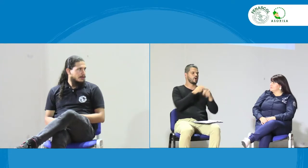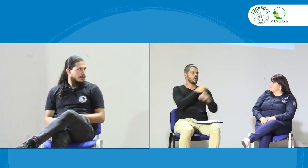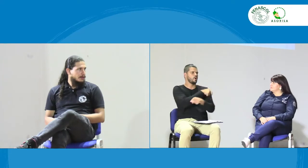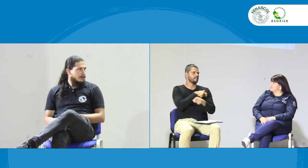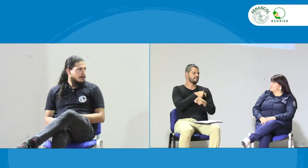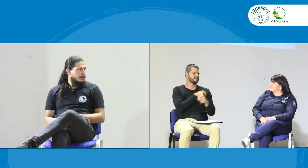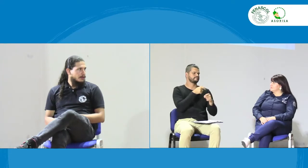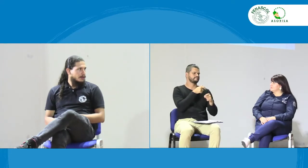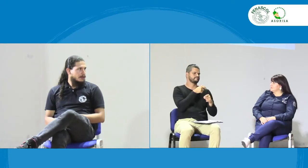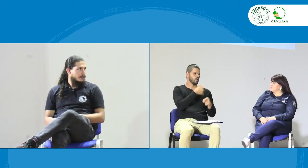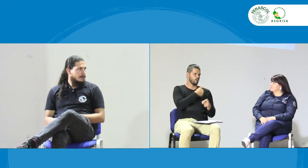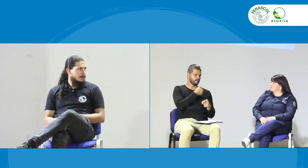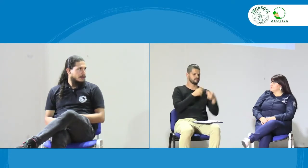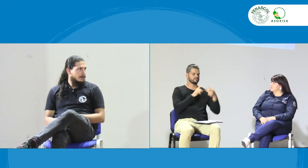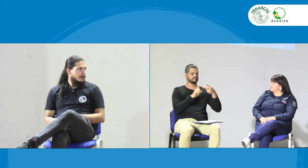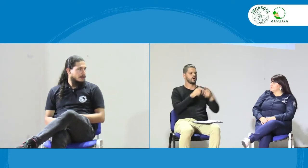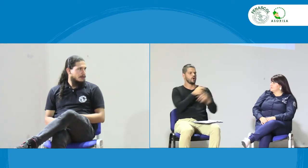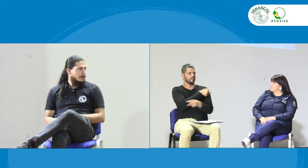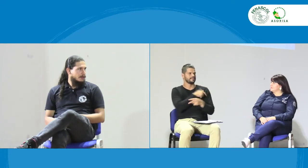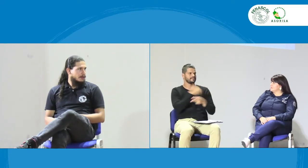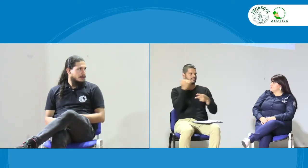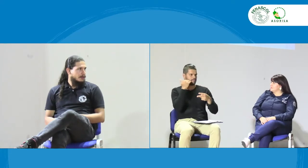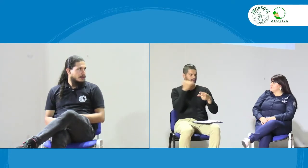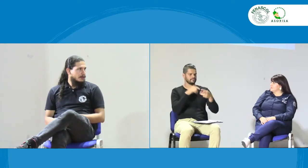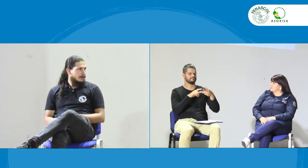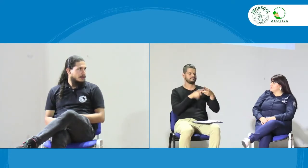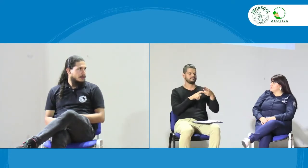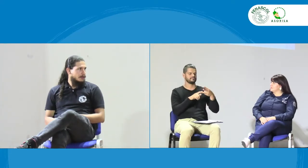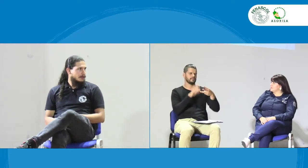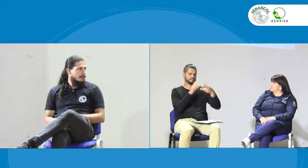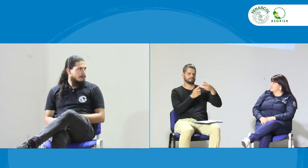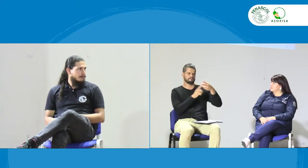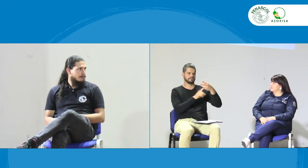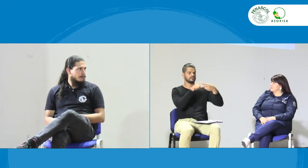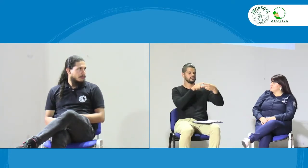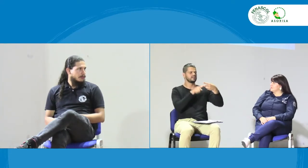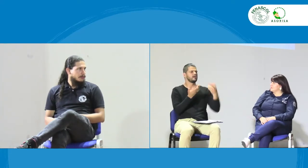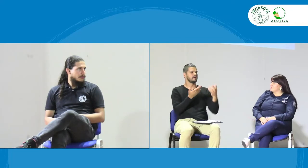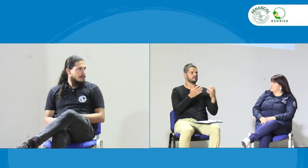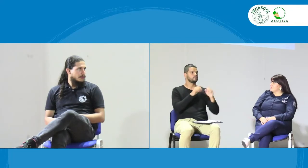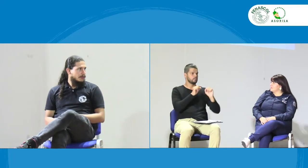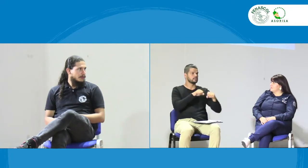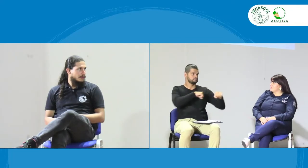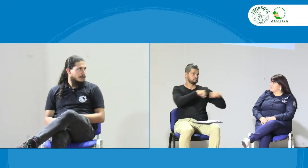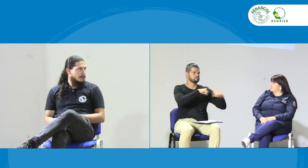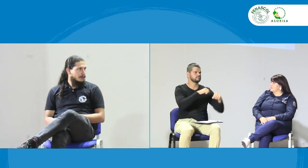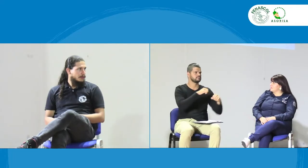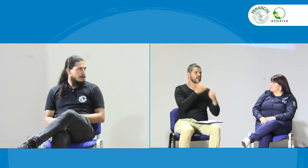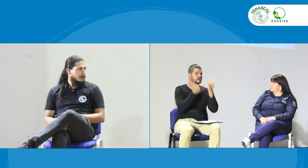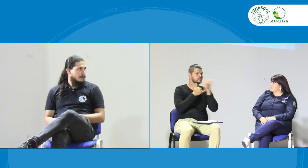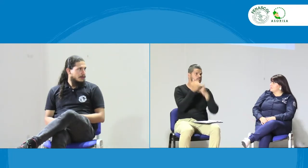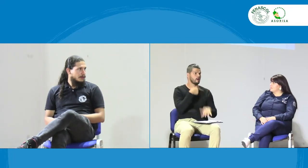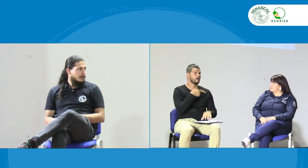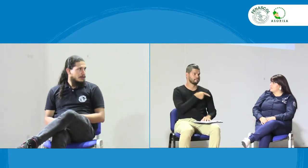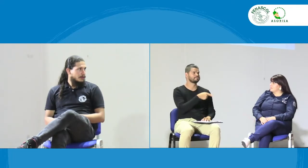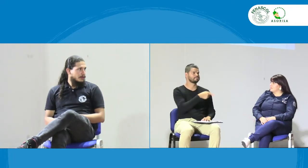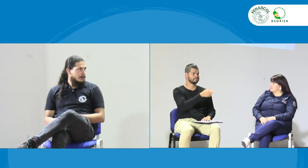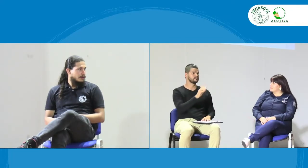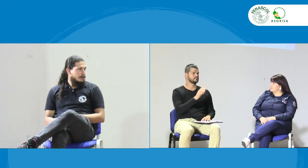Comisión de Jóvenes, que ahí tenemos la Comisión de Jóvenes, la Comisión de Mujeres. Y bueno, tenemos estas dos. Allí, pues